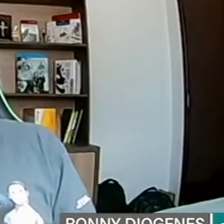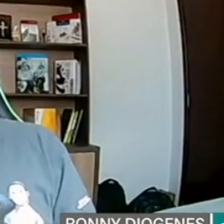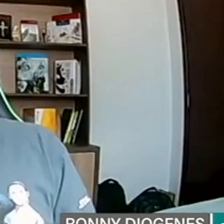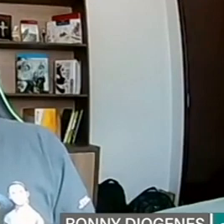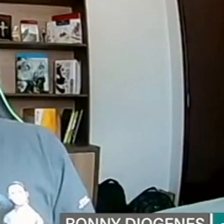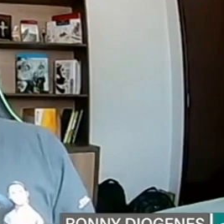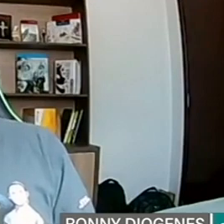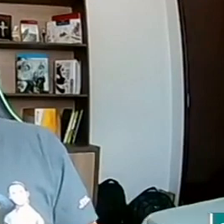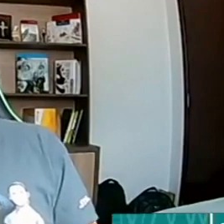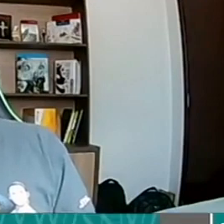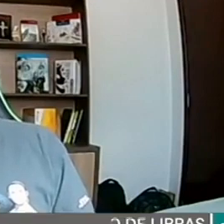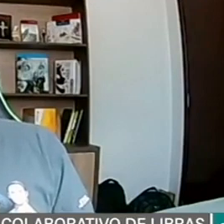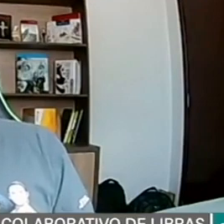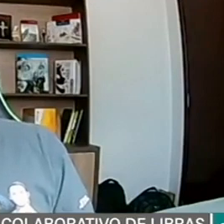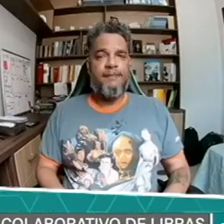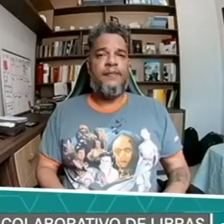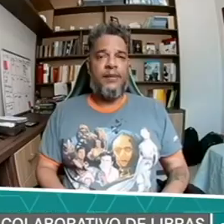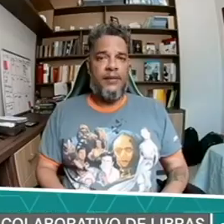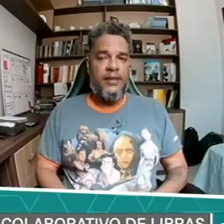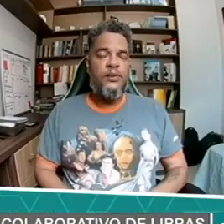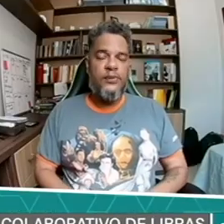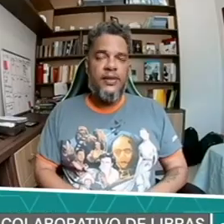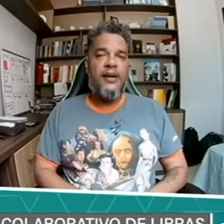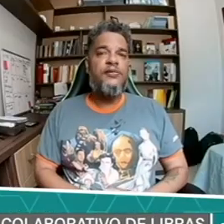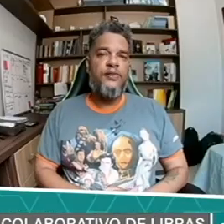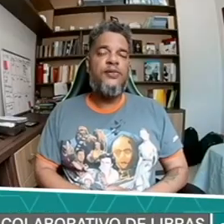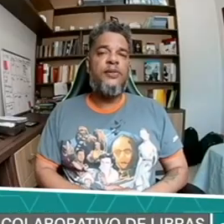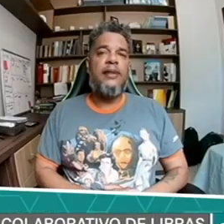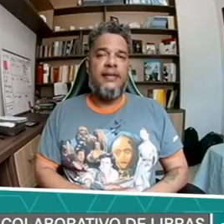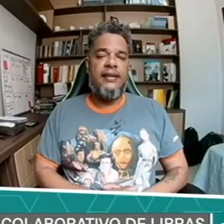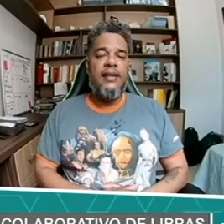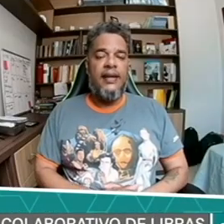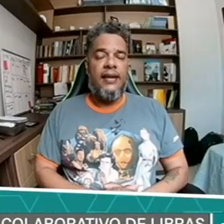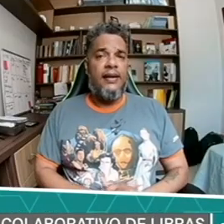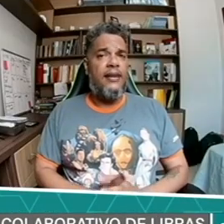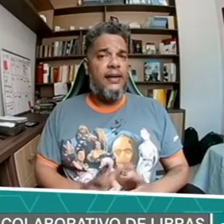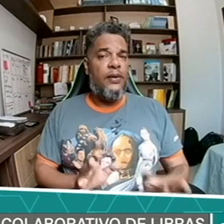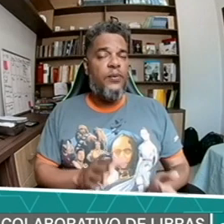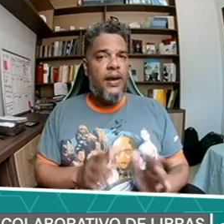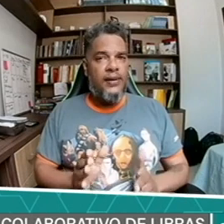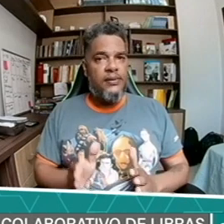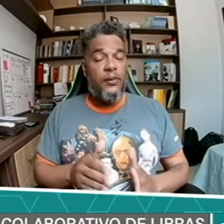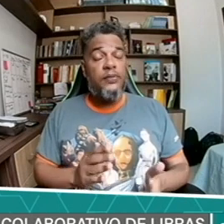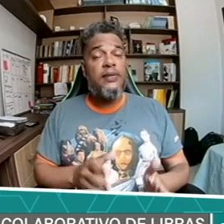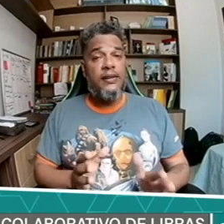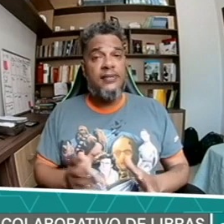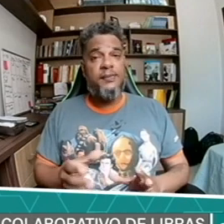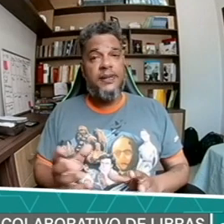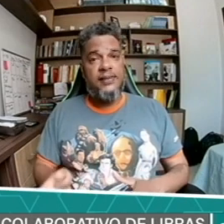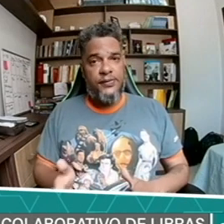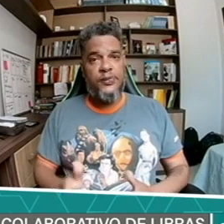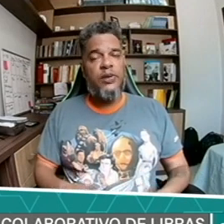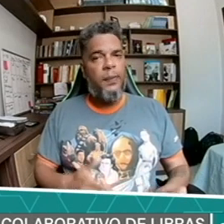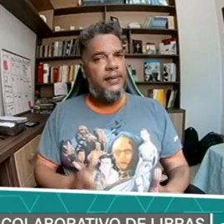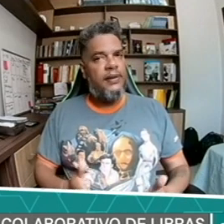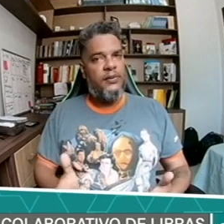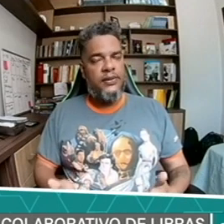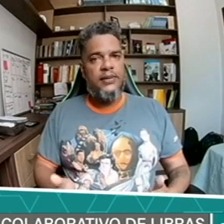Nem todos os casos podem Nem todos os casos funcionar, né? Em alguns casos específicos, o aparelho auditivo